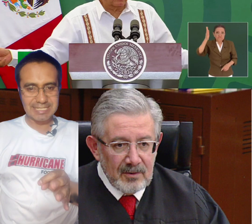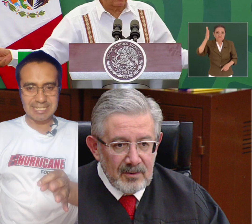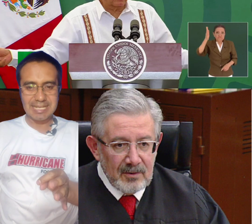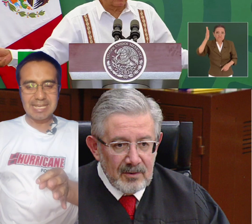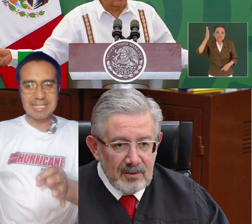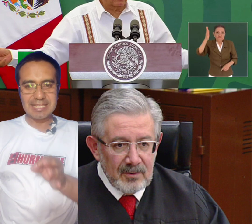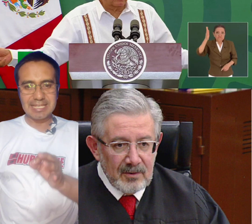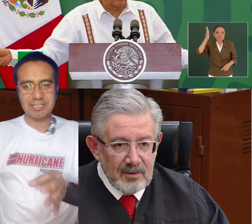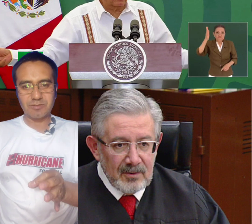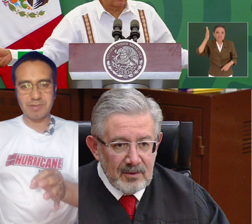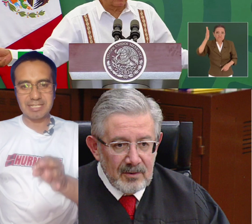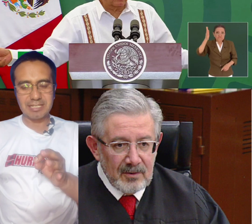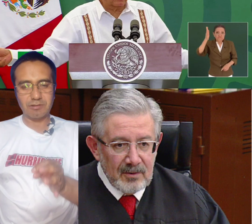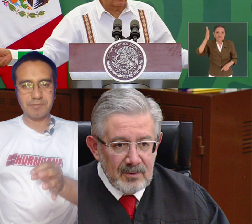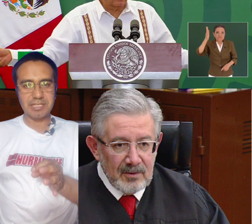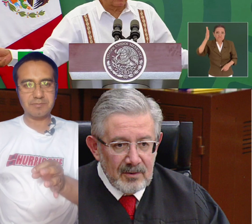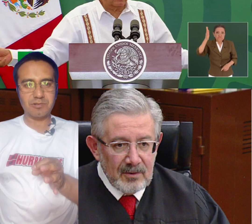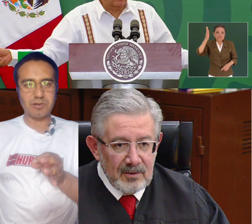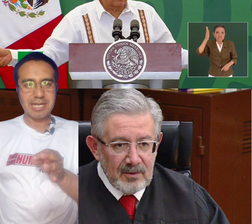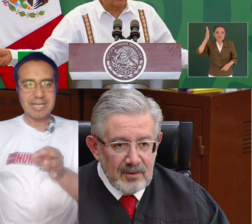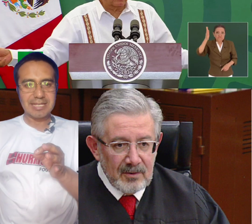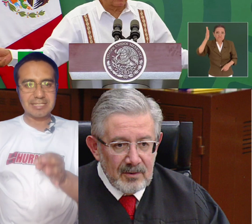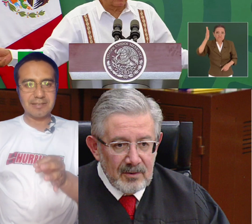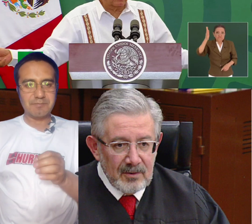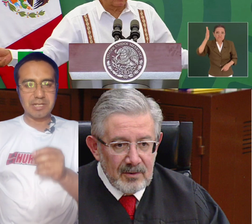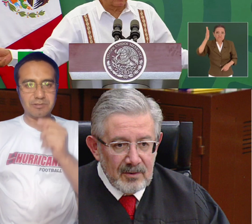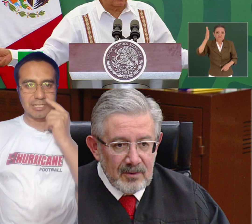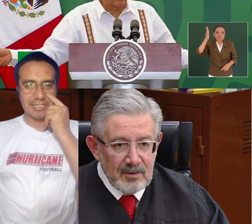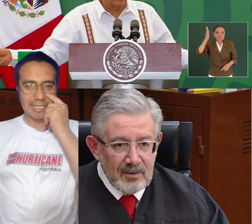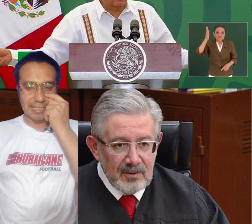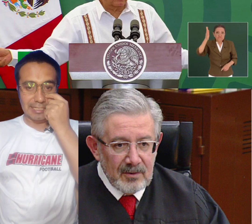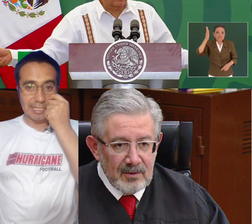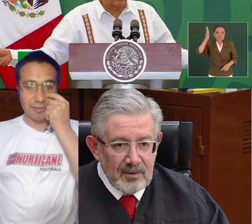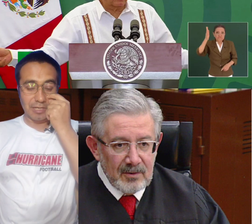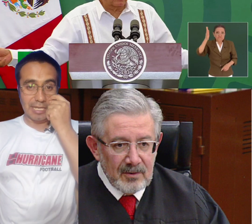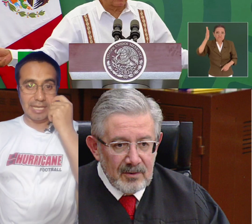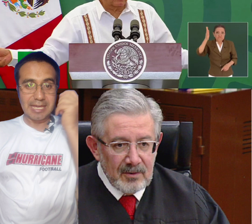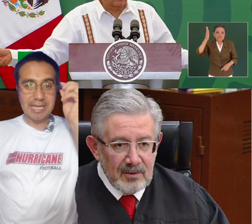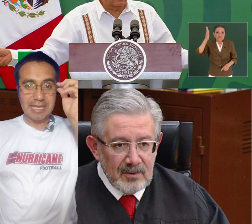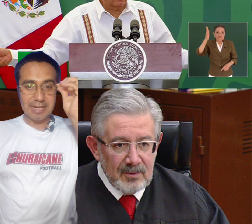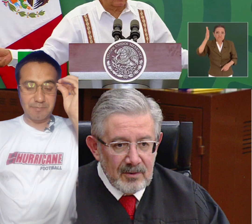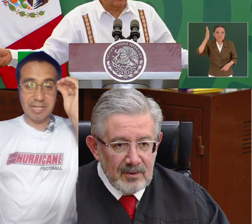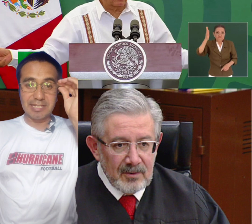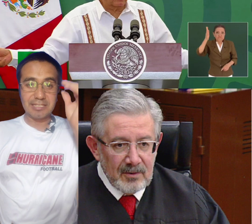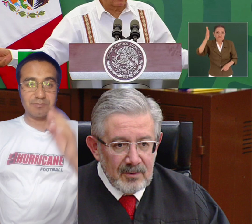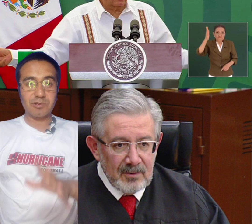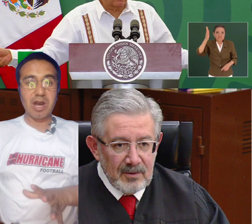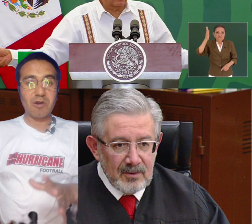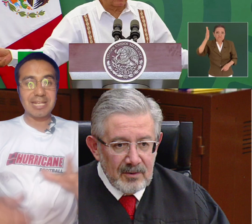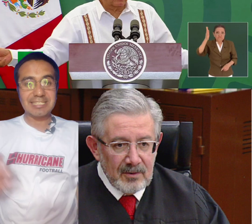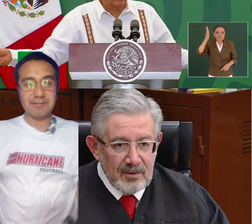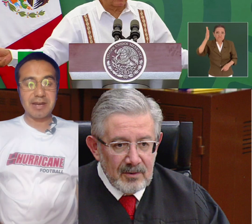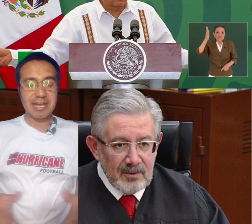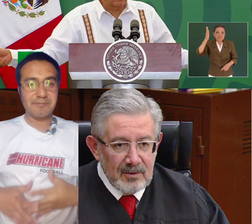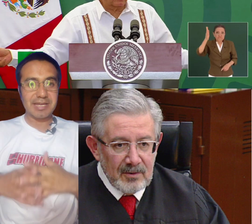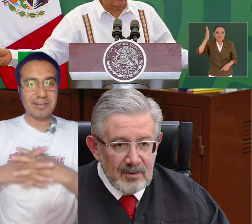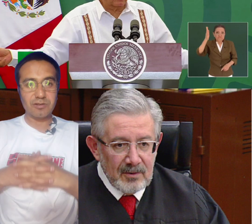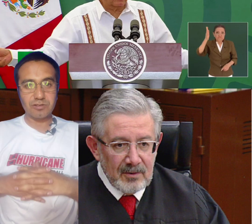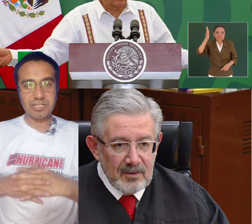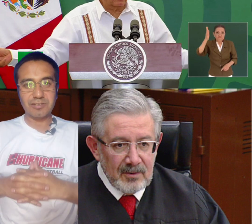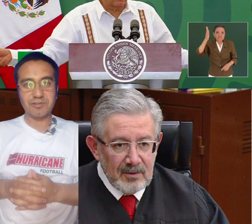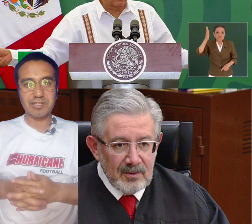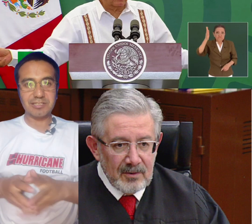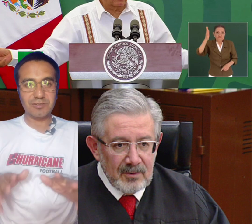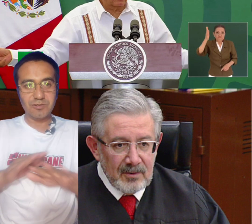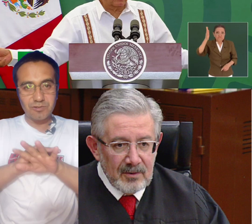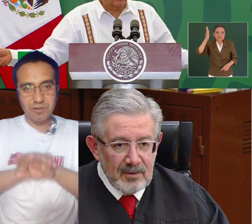más de lo mismo que siempre nos estén diciendo que el prianismo ahora sí va a cambiar